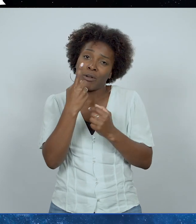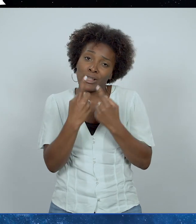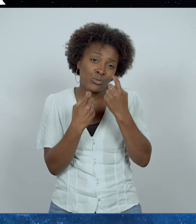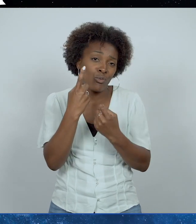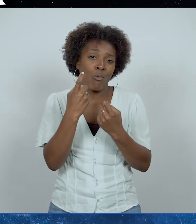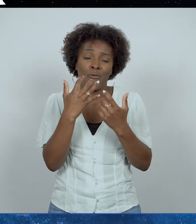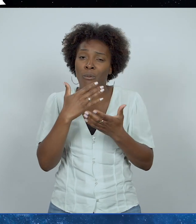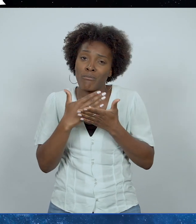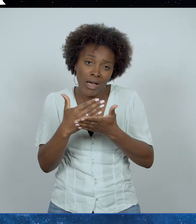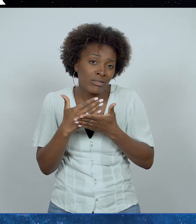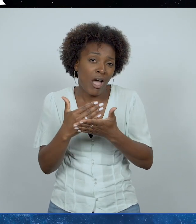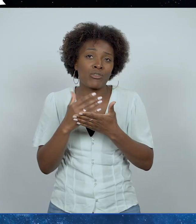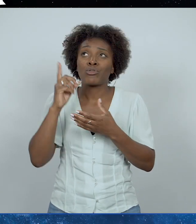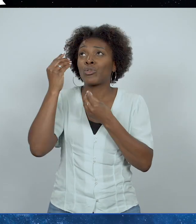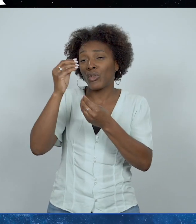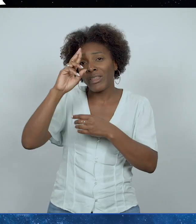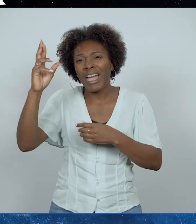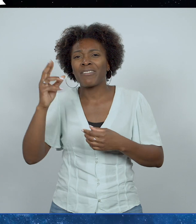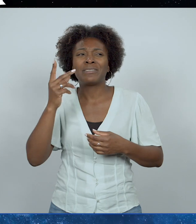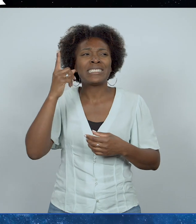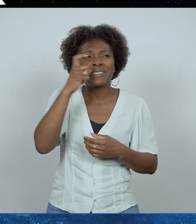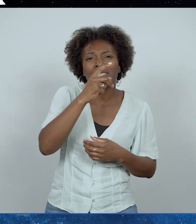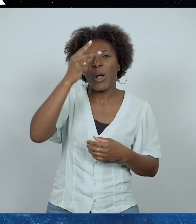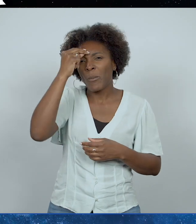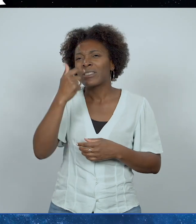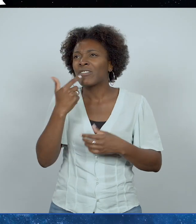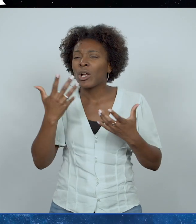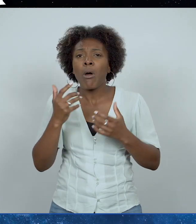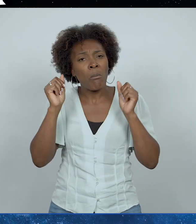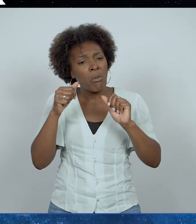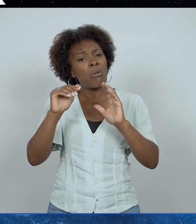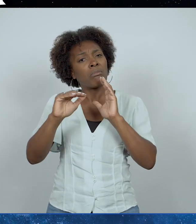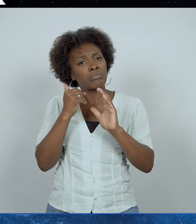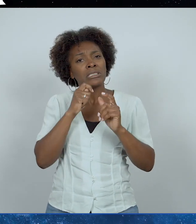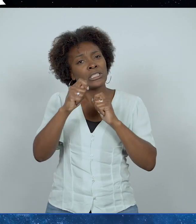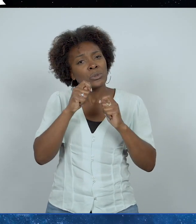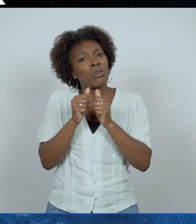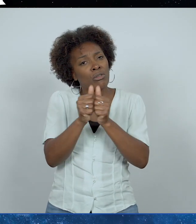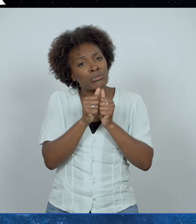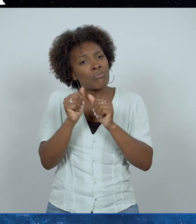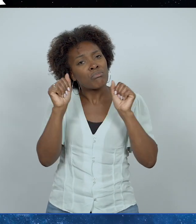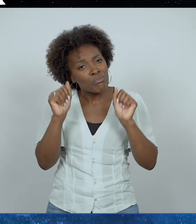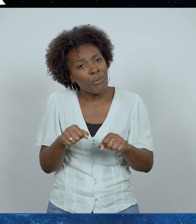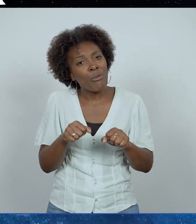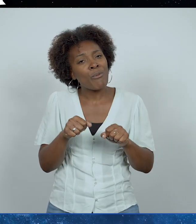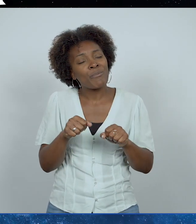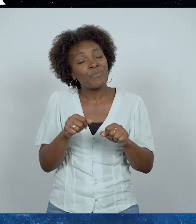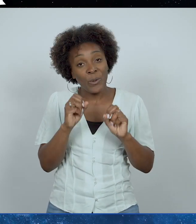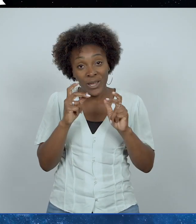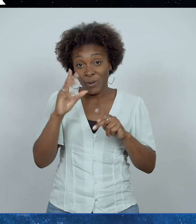partager, si Dieu t'a donné un rêve et tu as du mal à comprendre, n'hésite pas, on peut pouvoir discuter, parler ensemble. Donc n'oublie pas une chose, Dieu